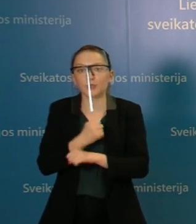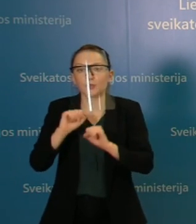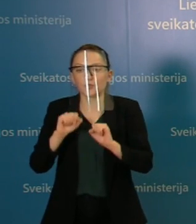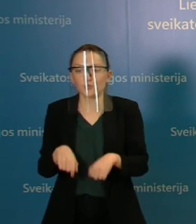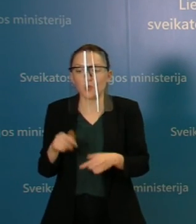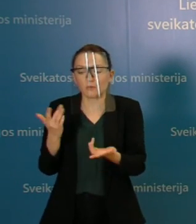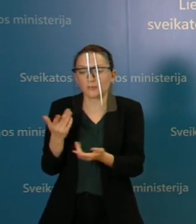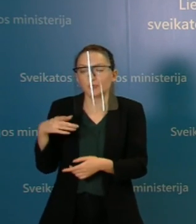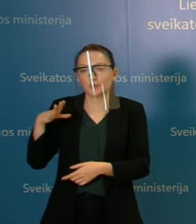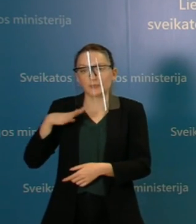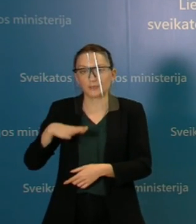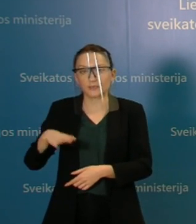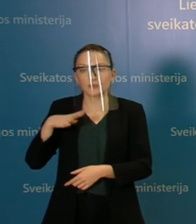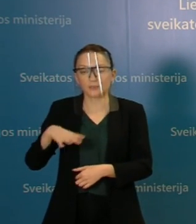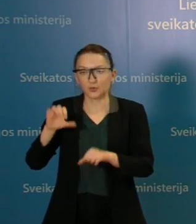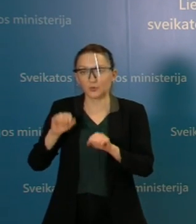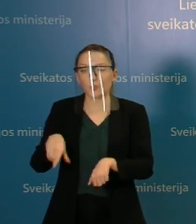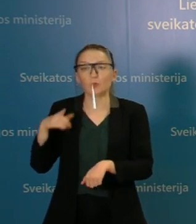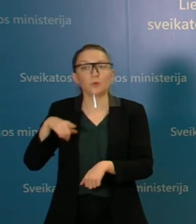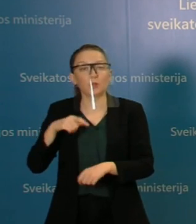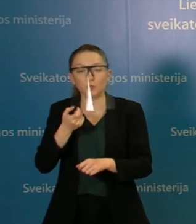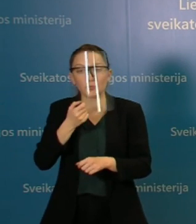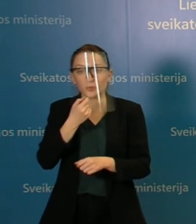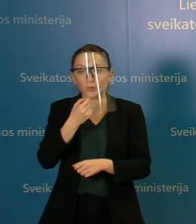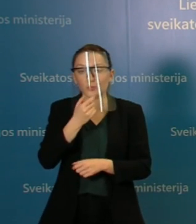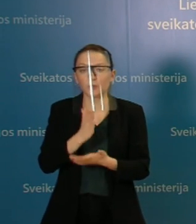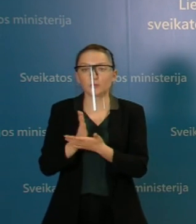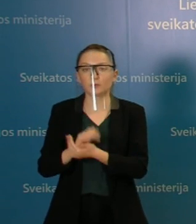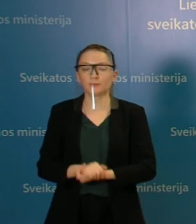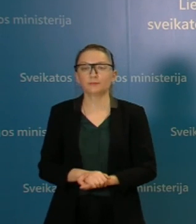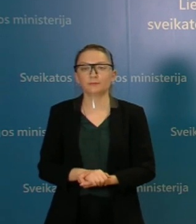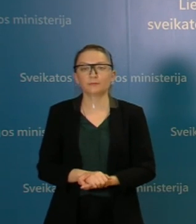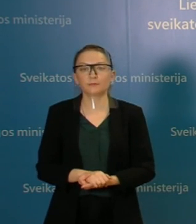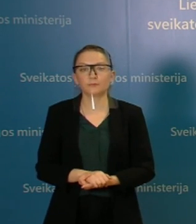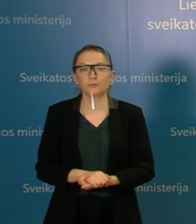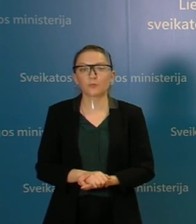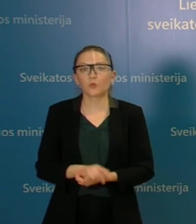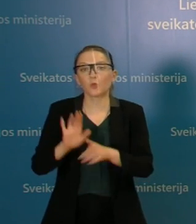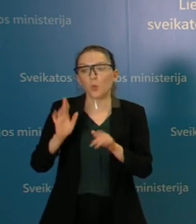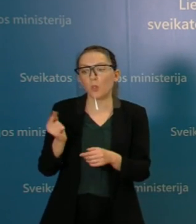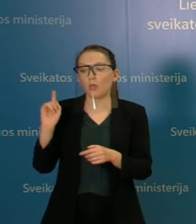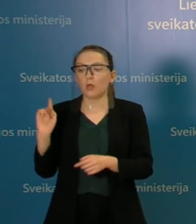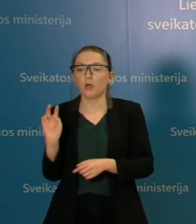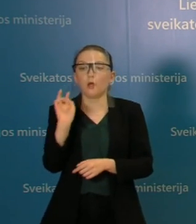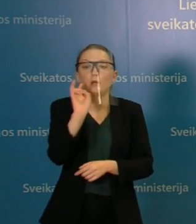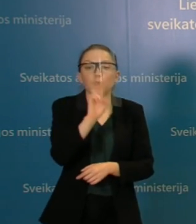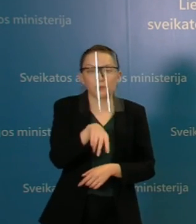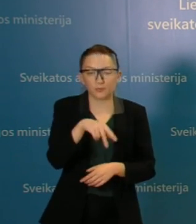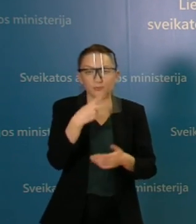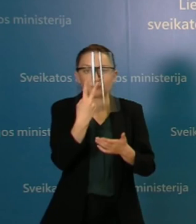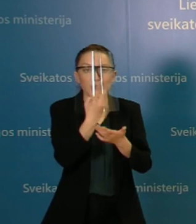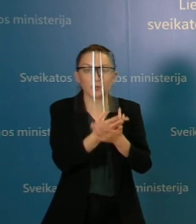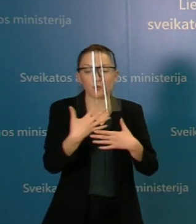sąlygose, na, sakykime, palaukti, kol pacientas saugiai tikrai bus